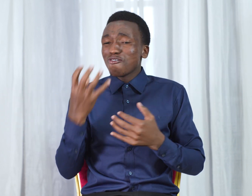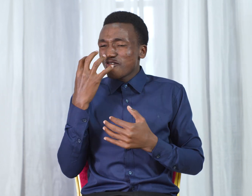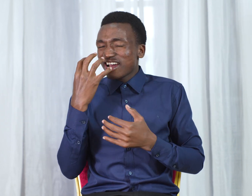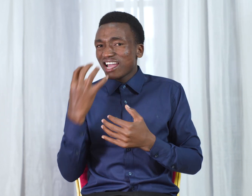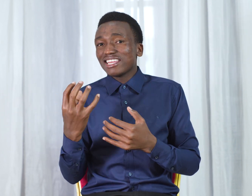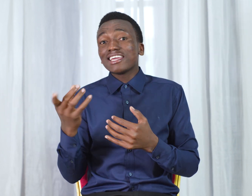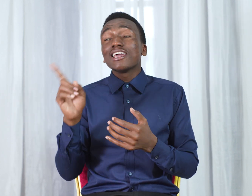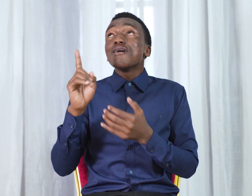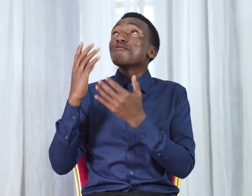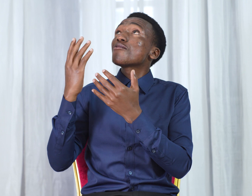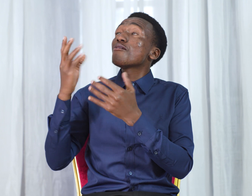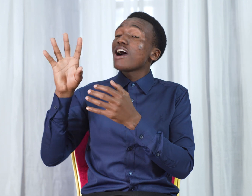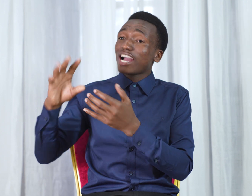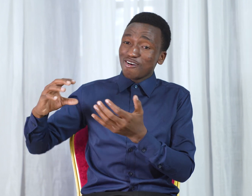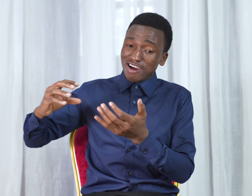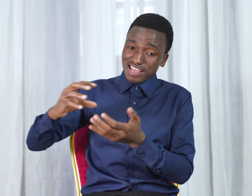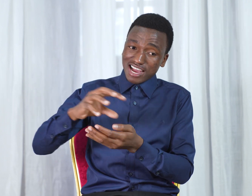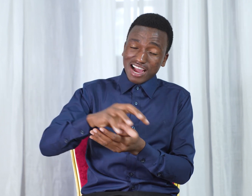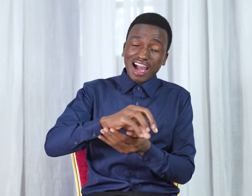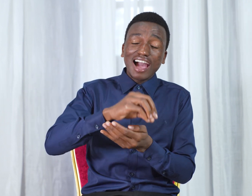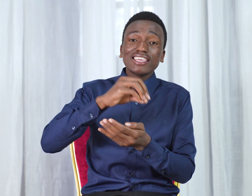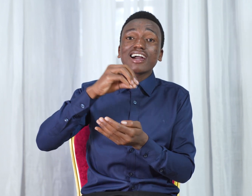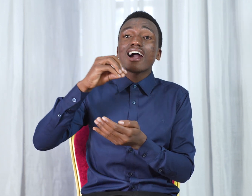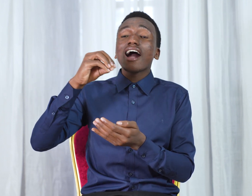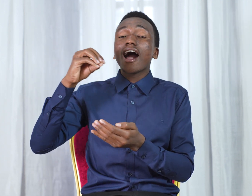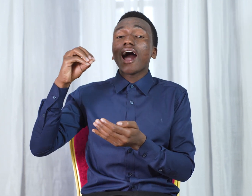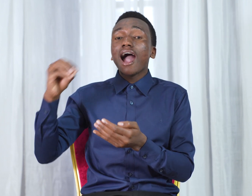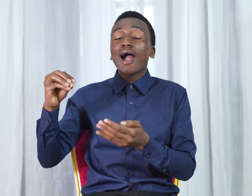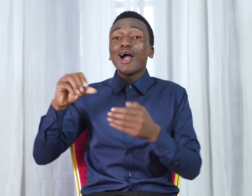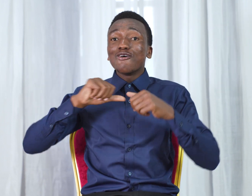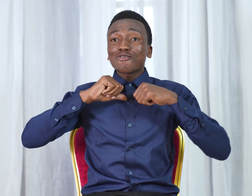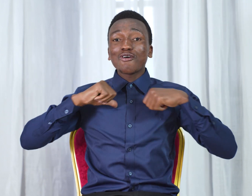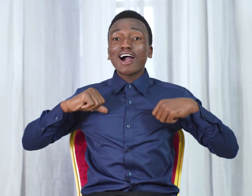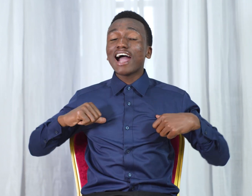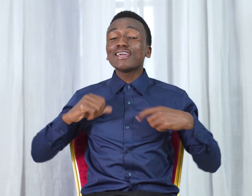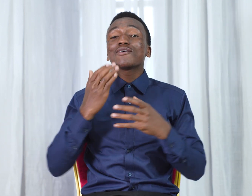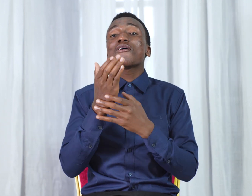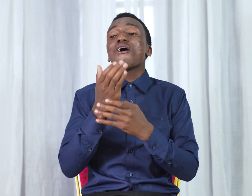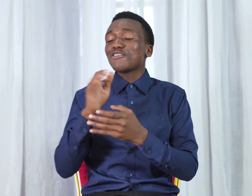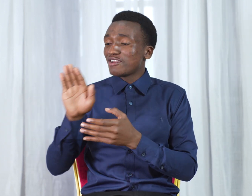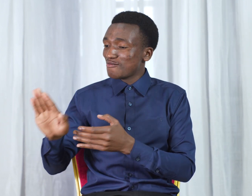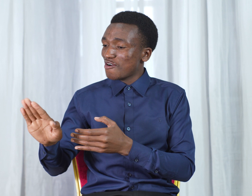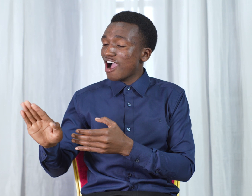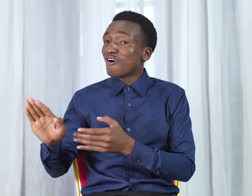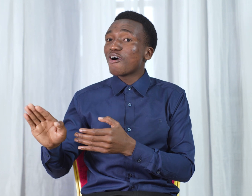ukaini Mungu akawanya nganya Ukuhani mikono ni muao